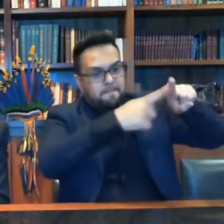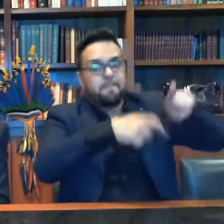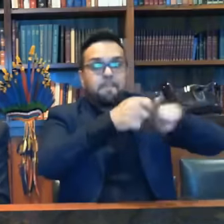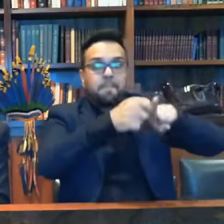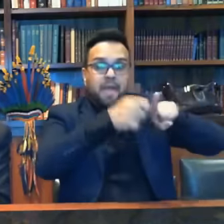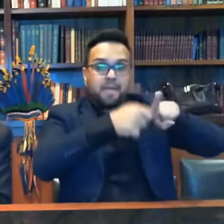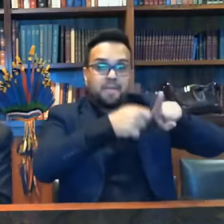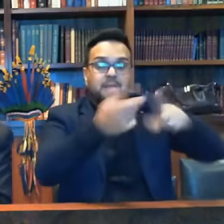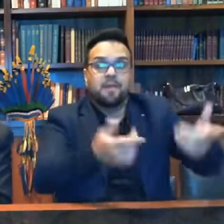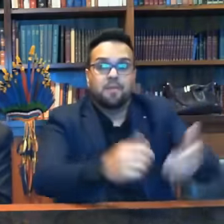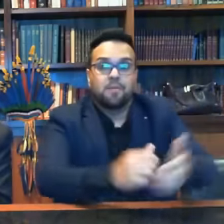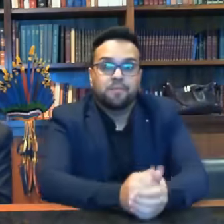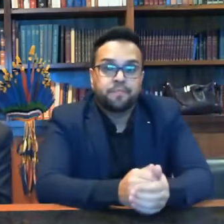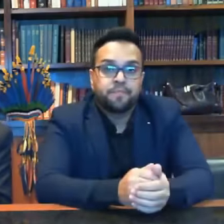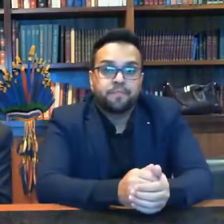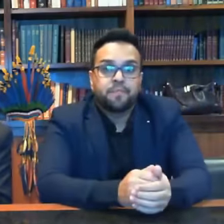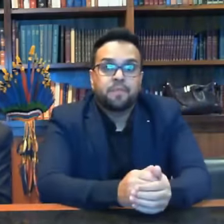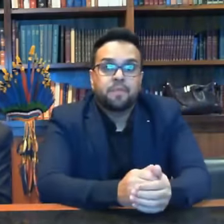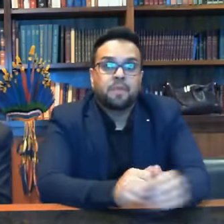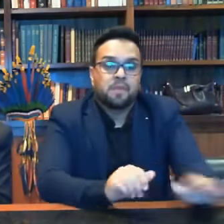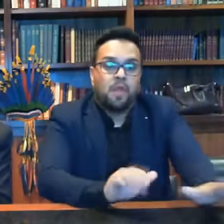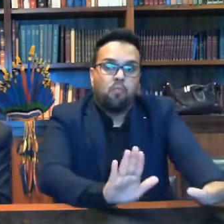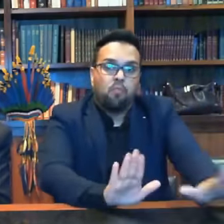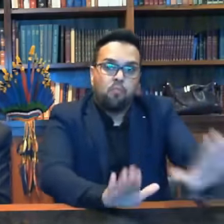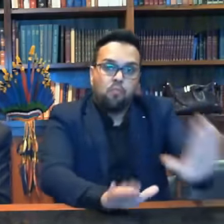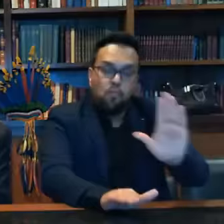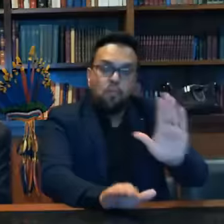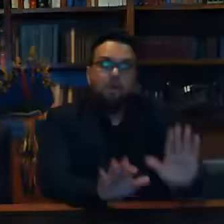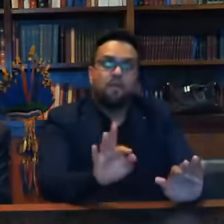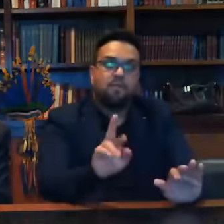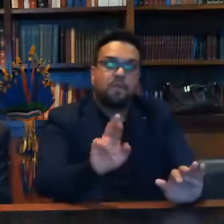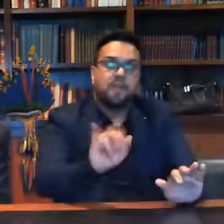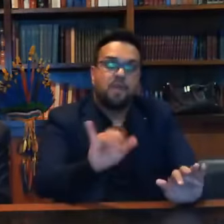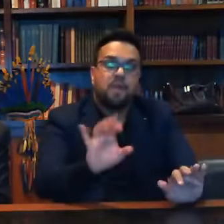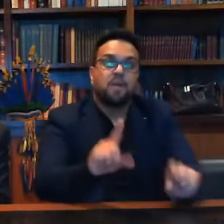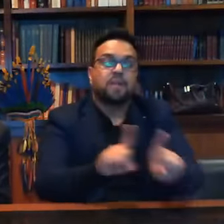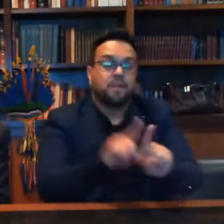lona de freio, salário do motorista,